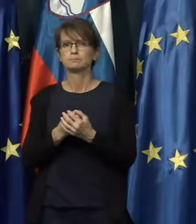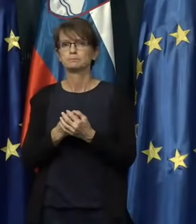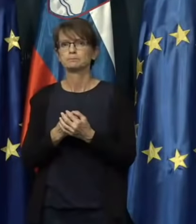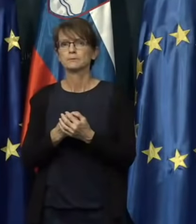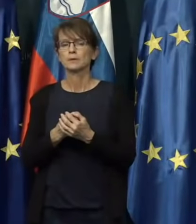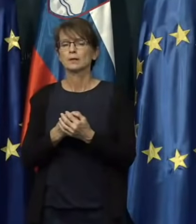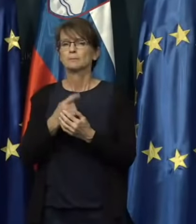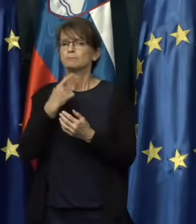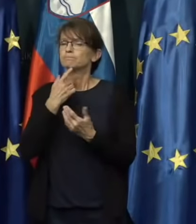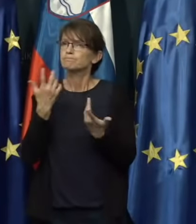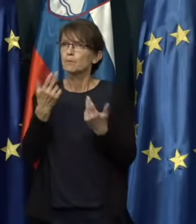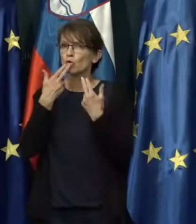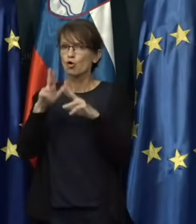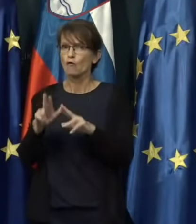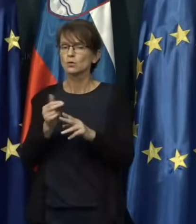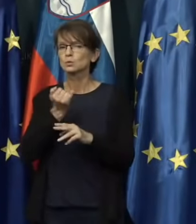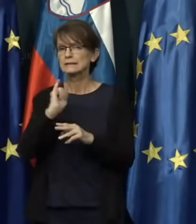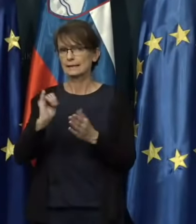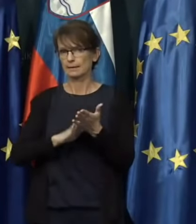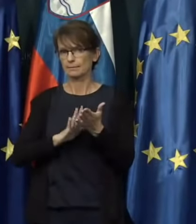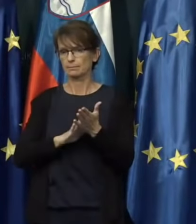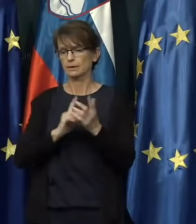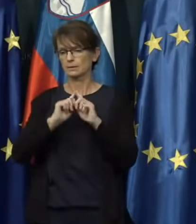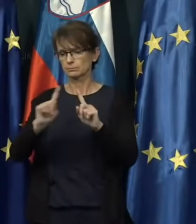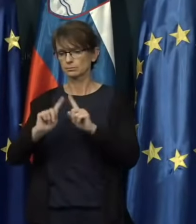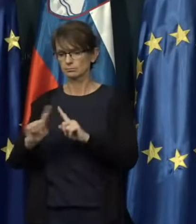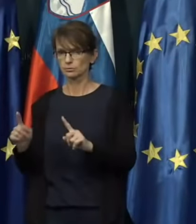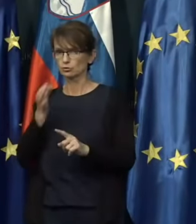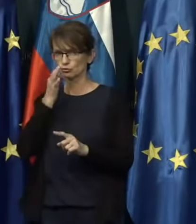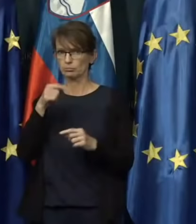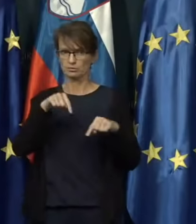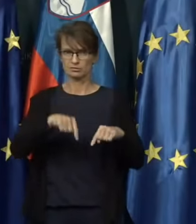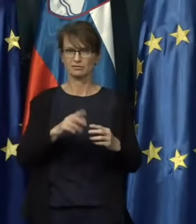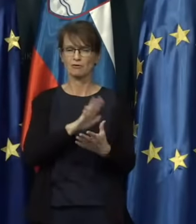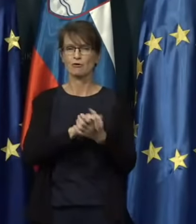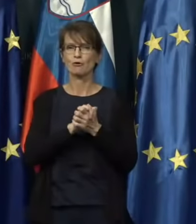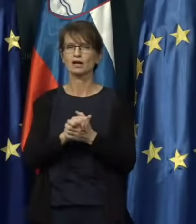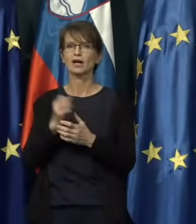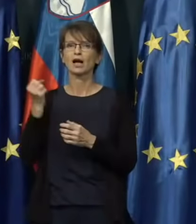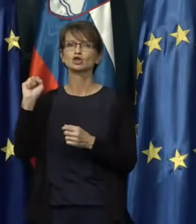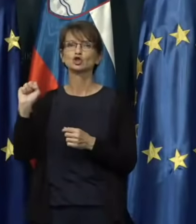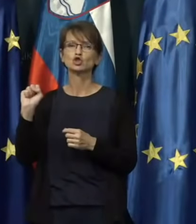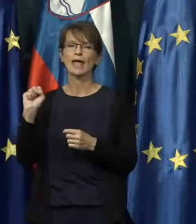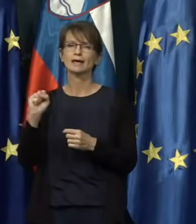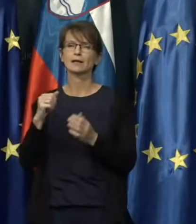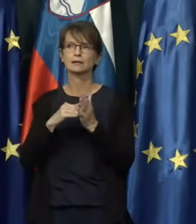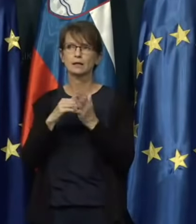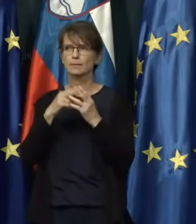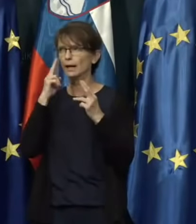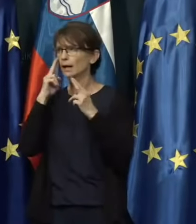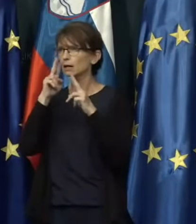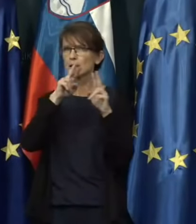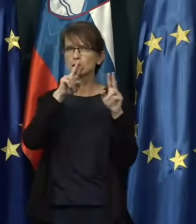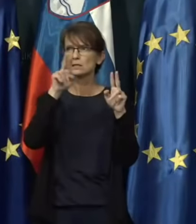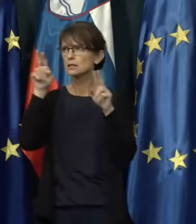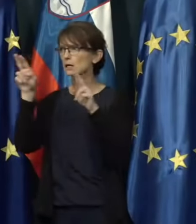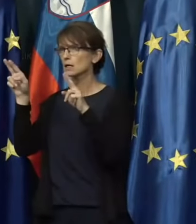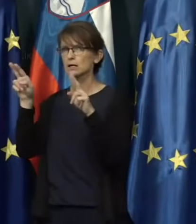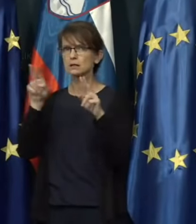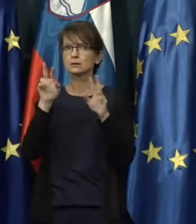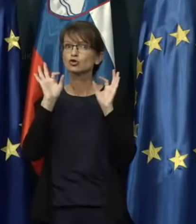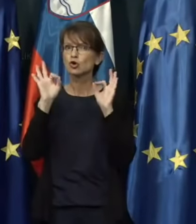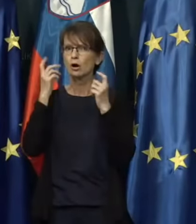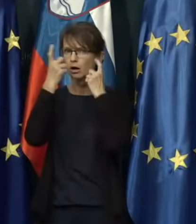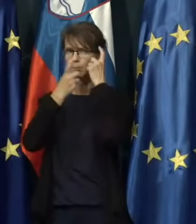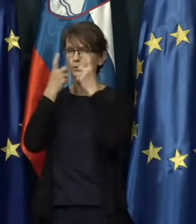Vsak primer je različen. Če bi bil tu moj kolega Šter, bi rekel, treba se je razgledati in dobro premisliti, ali se